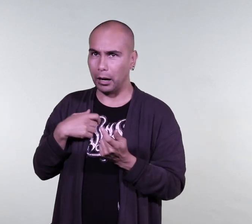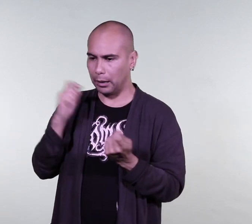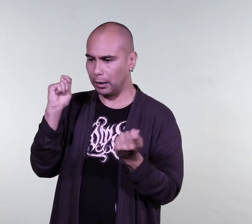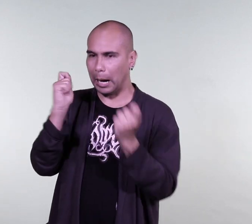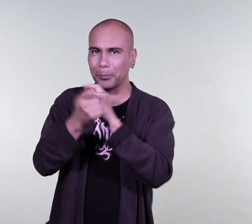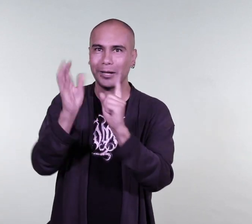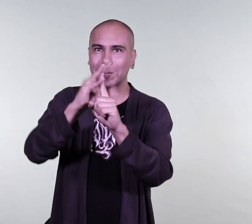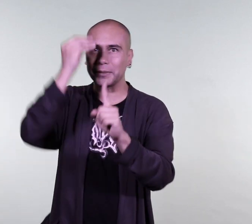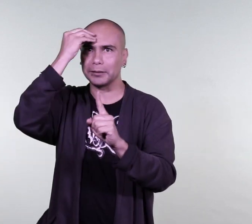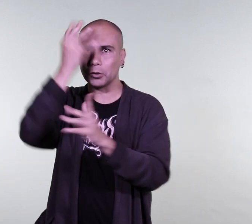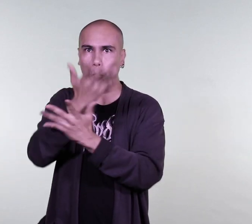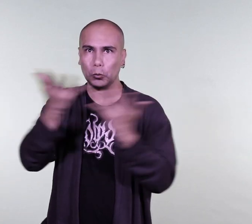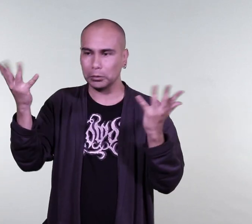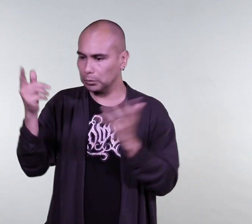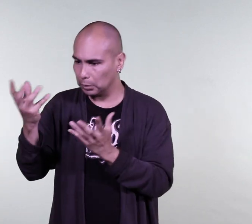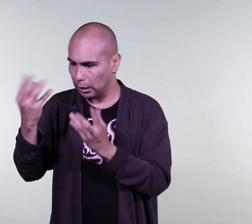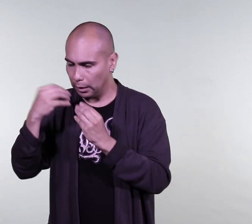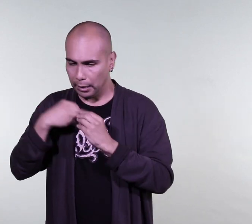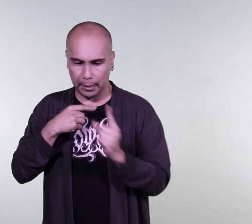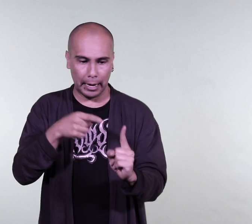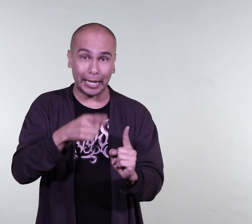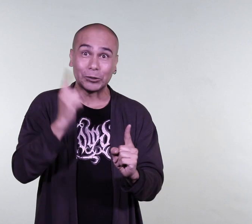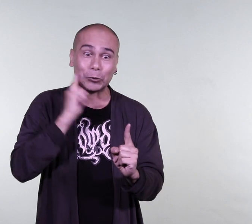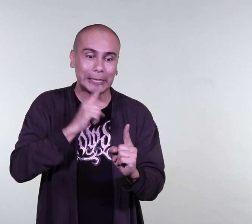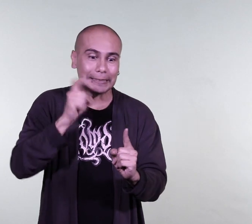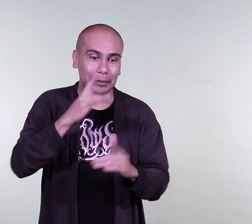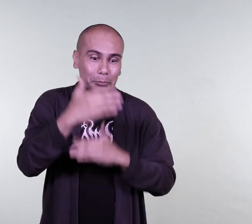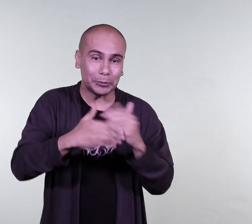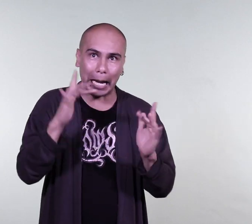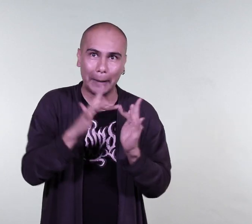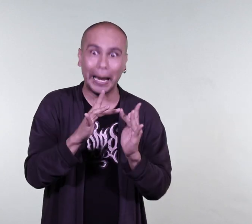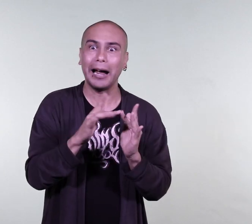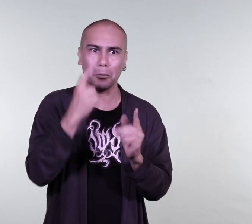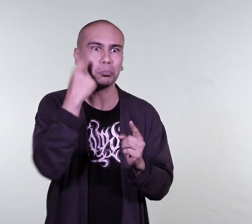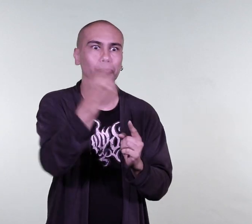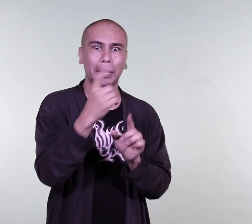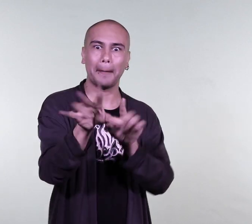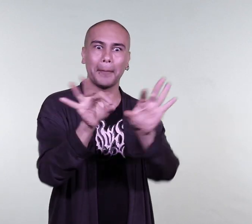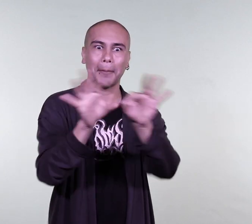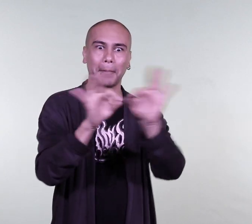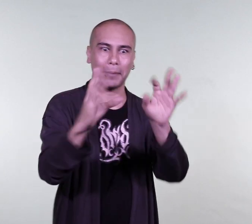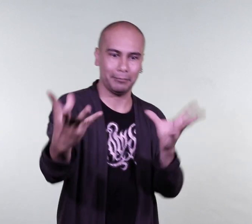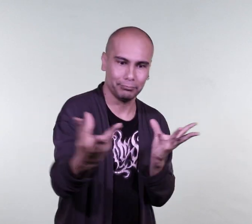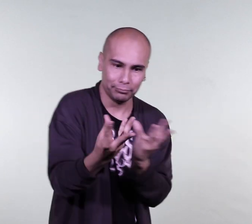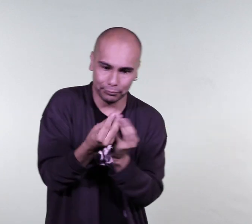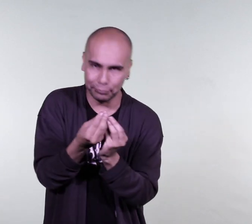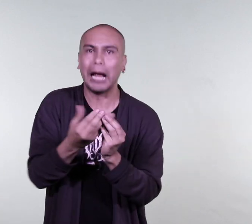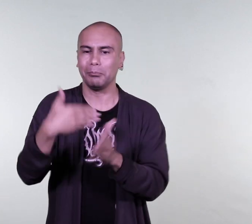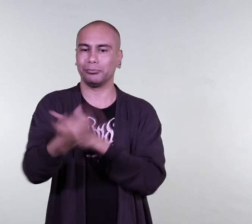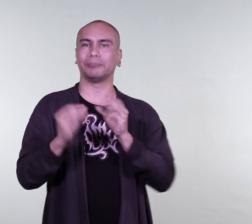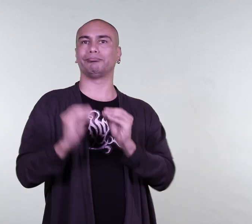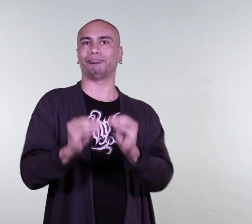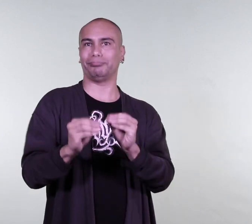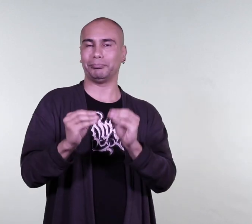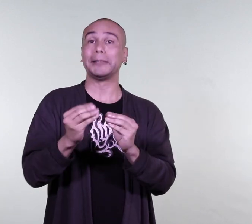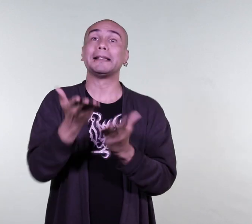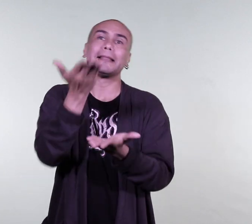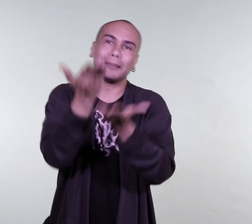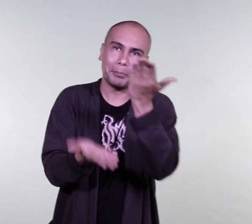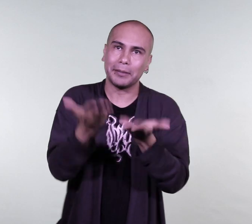los agentes educativos para que conozcan las propuestas educativas y cuál es la oferta pertinente para la población